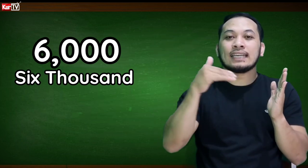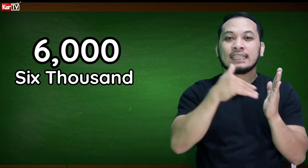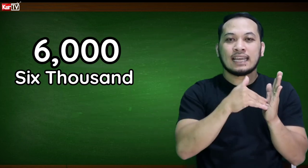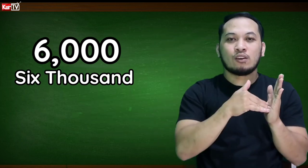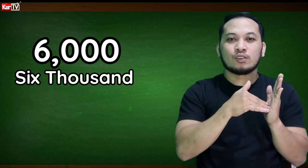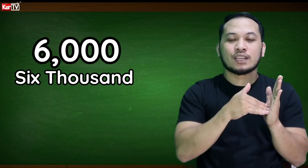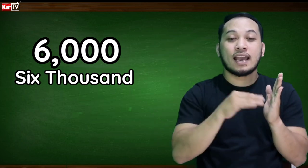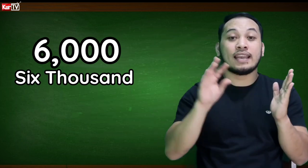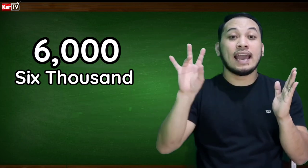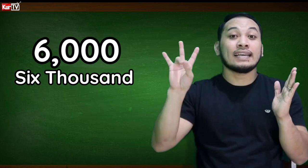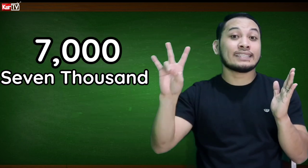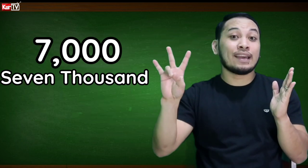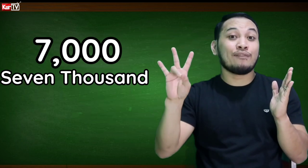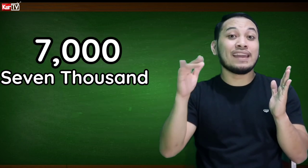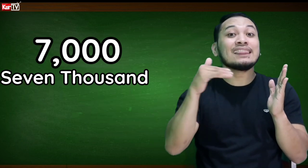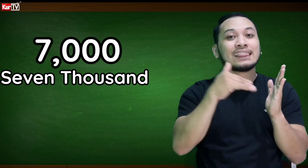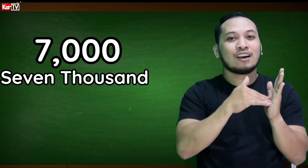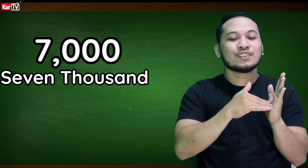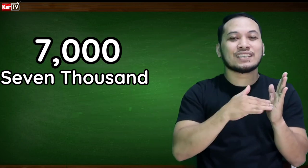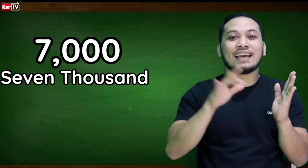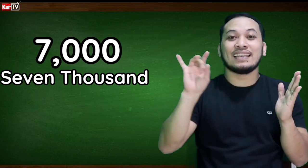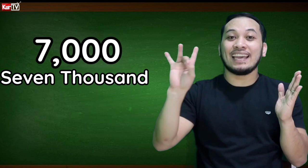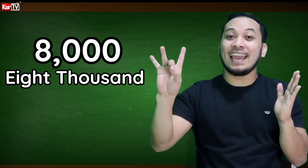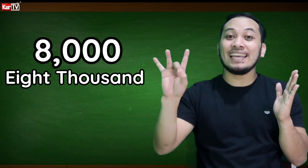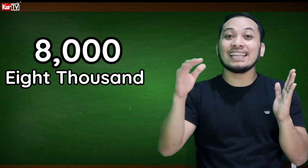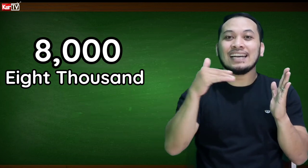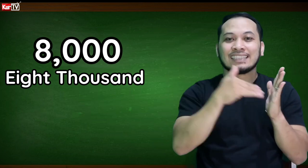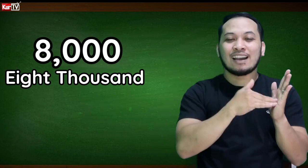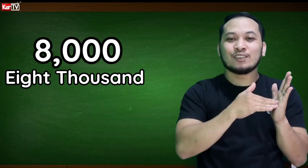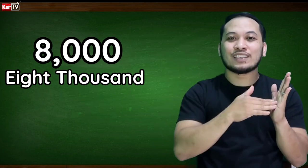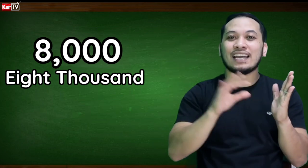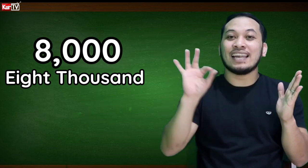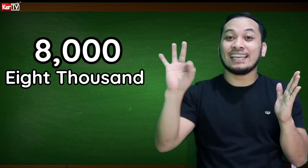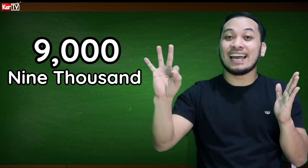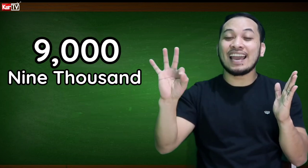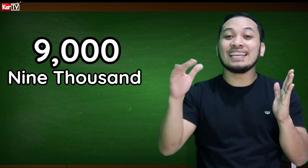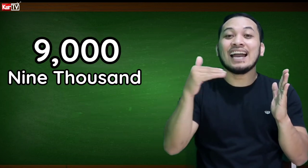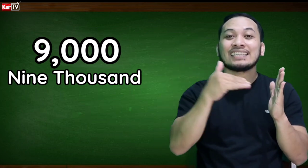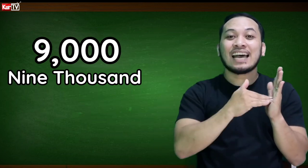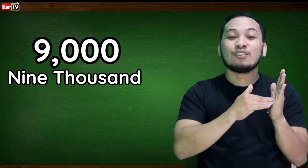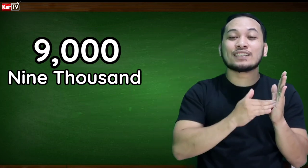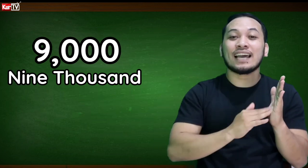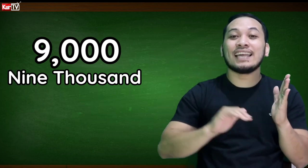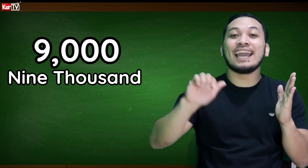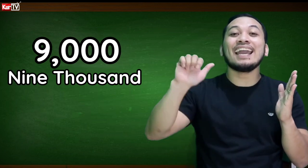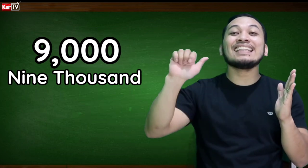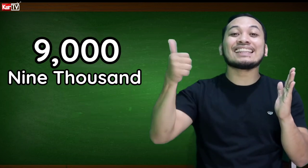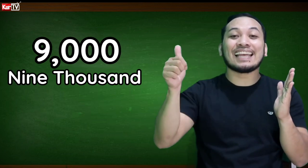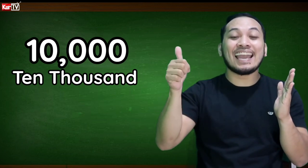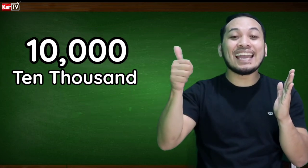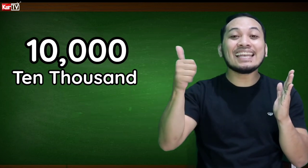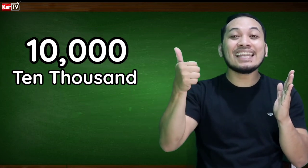,000, 7,000, 8,000, 9,000, and 10